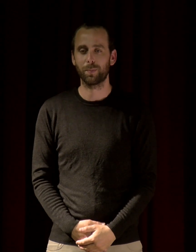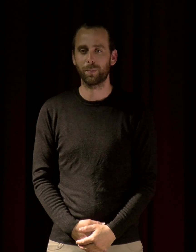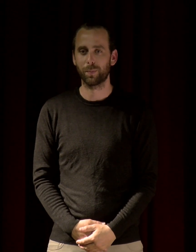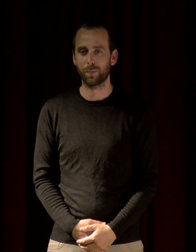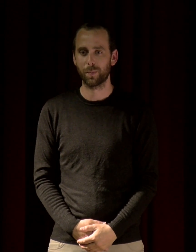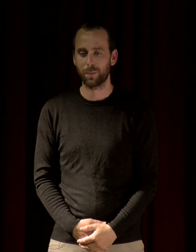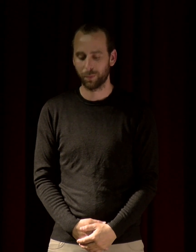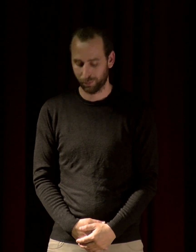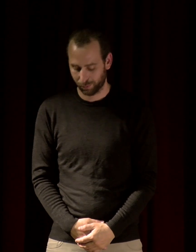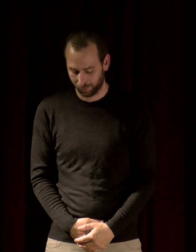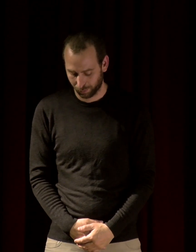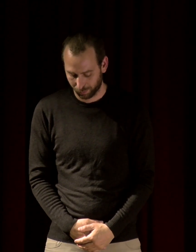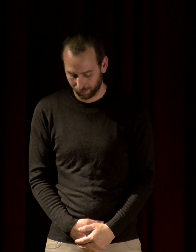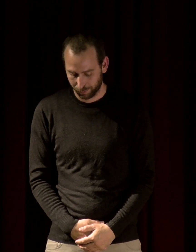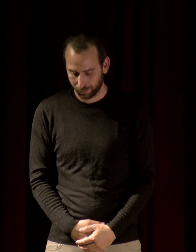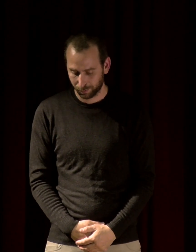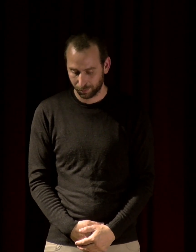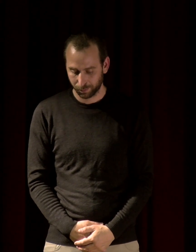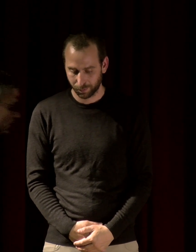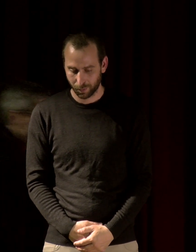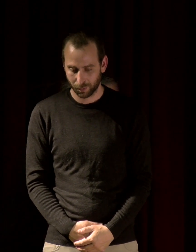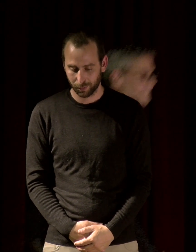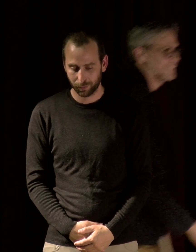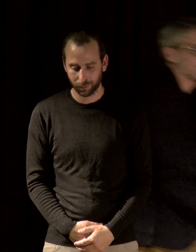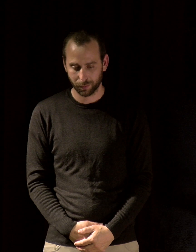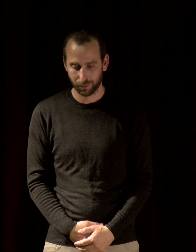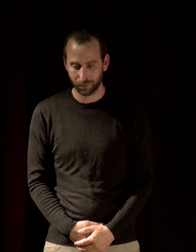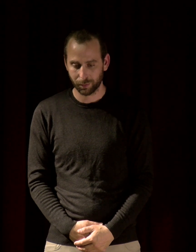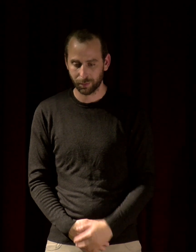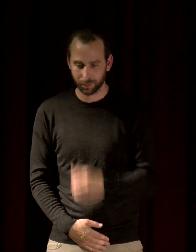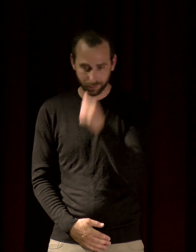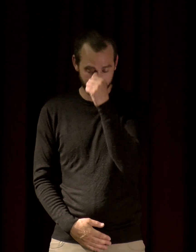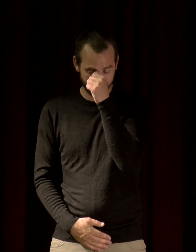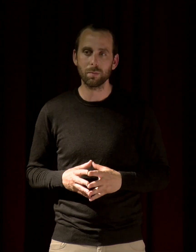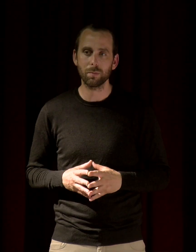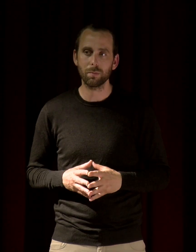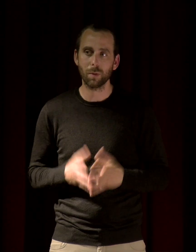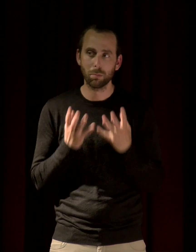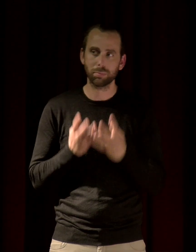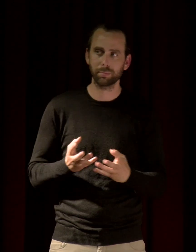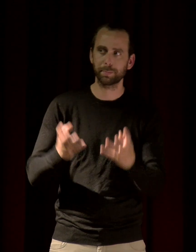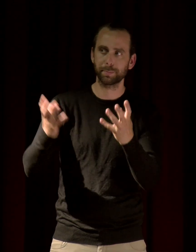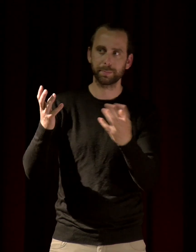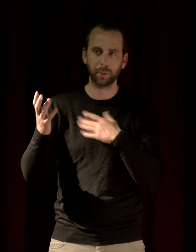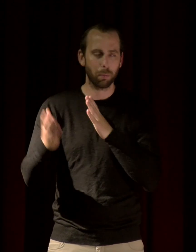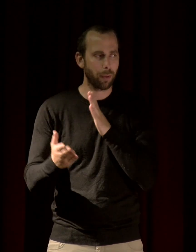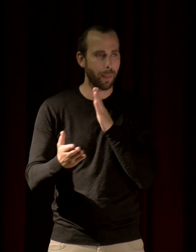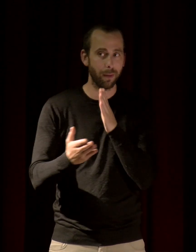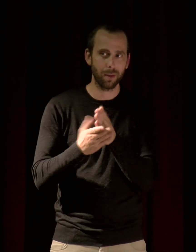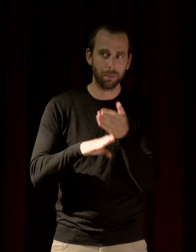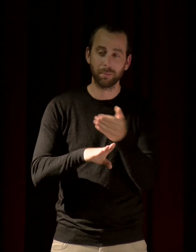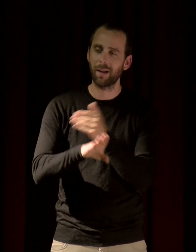Merci beaucoup, Jérôme Sueur. Avant peut-être de proposer à la salle d'intervenir, j'avais une question